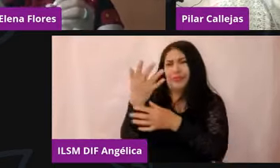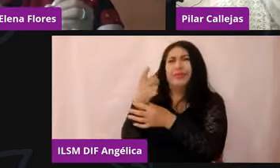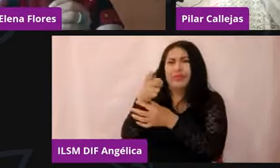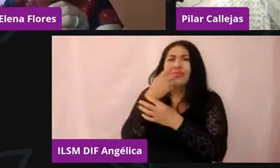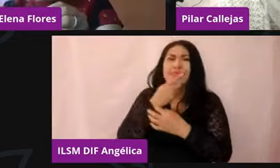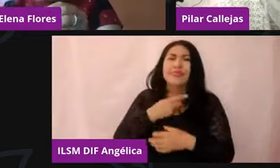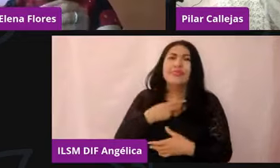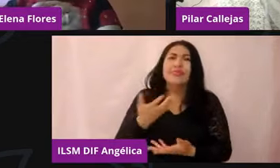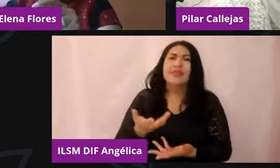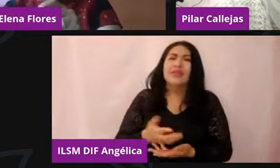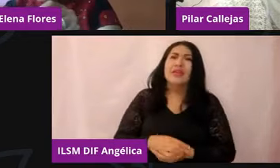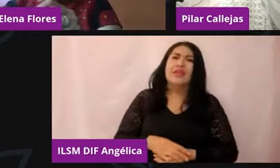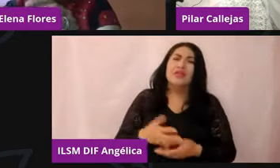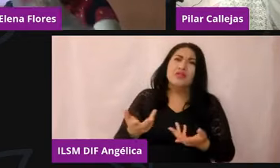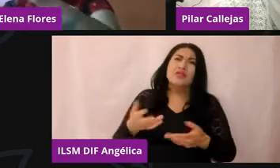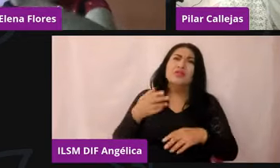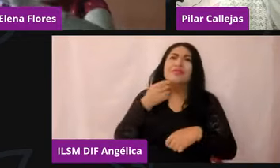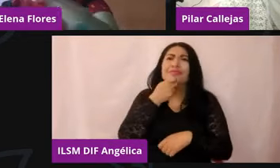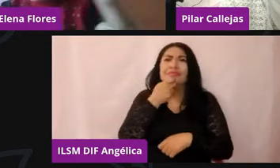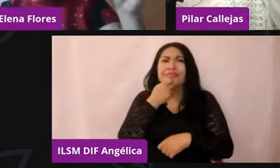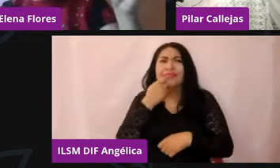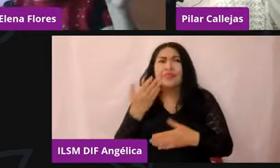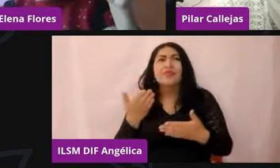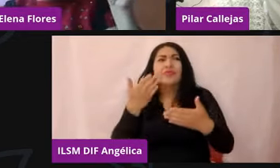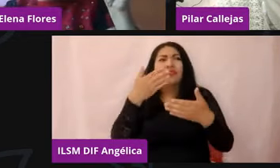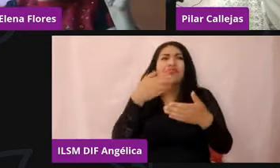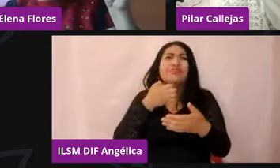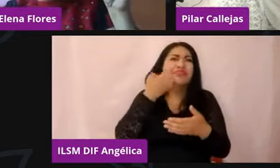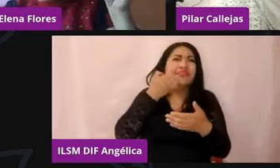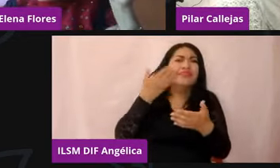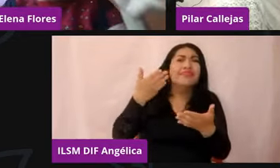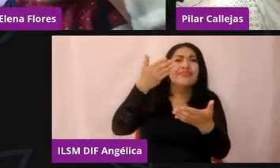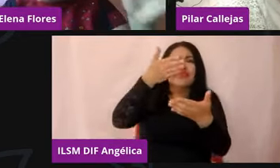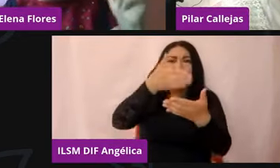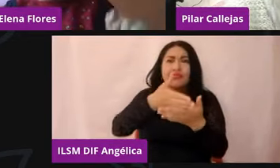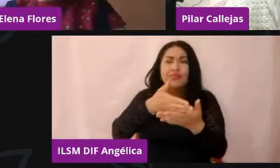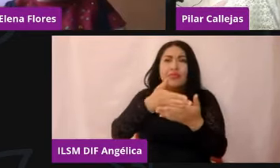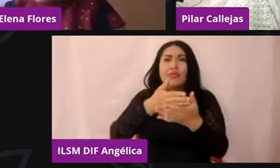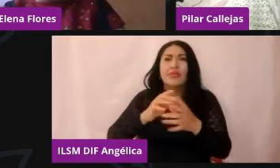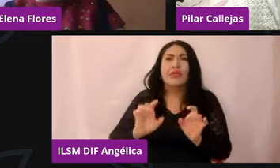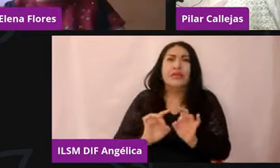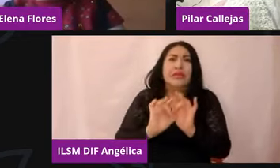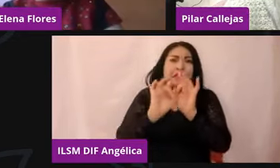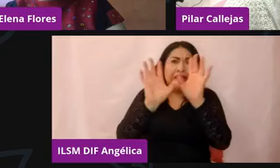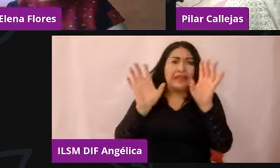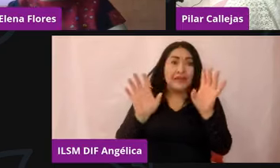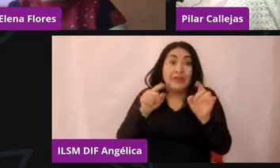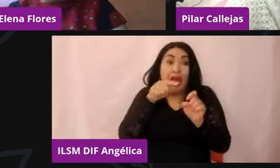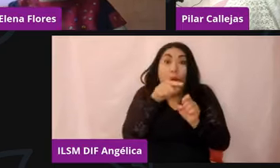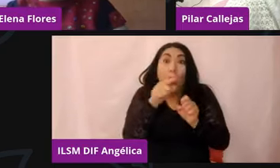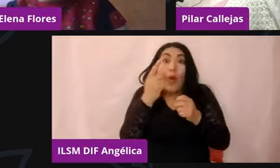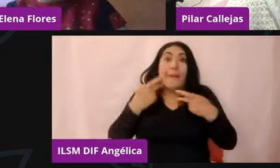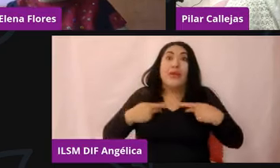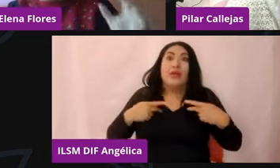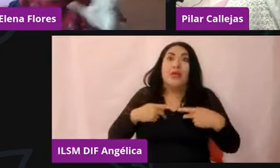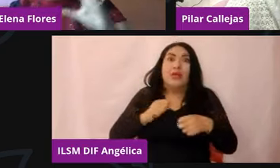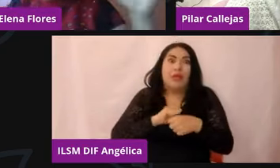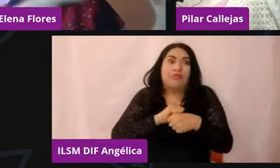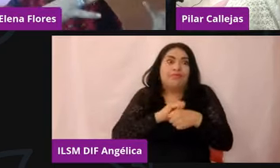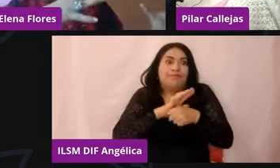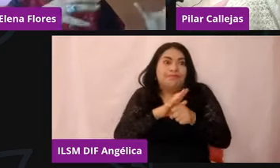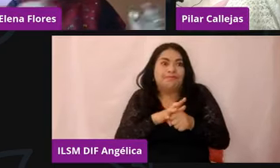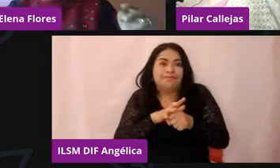van los niños a la escuela y un brote dentro del plantel institucional educativo